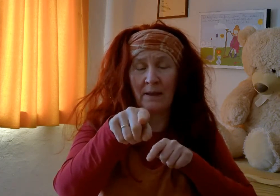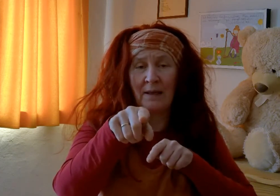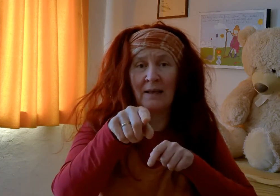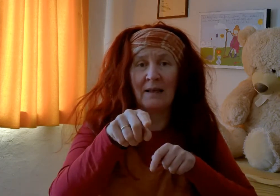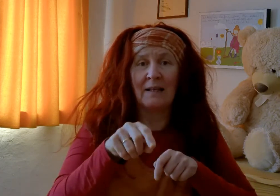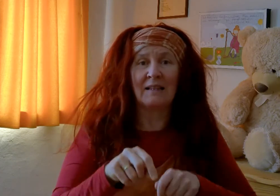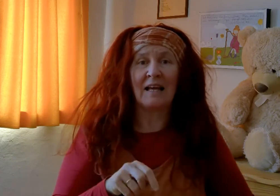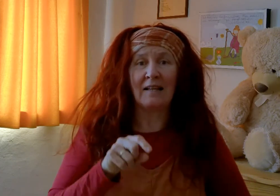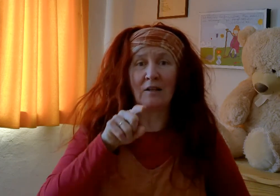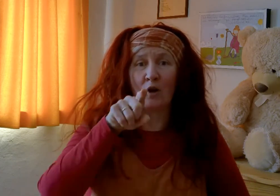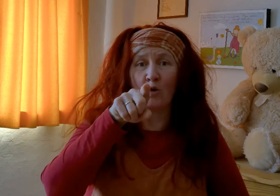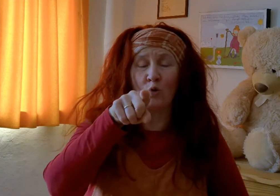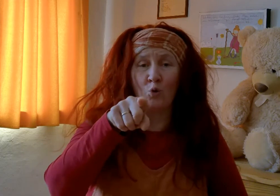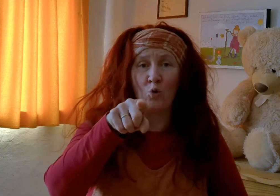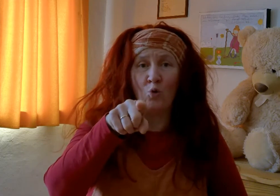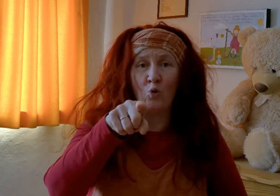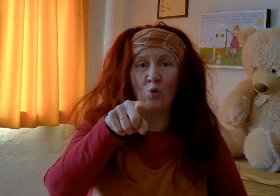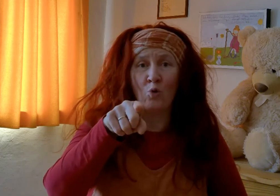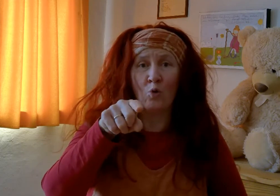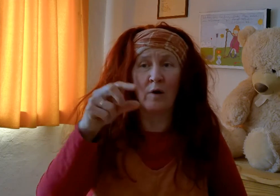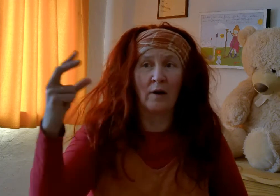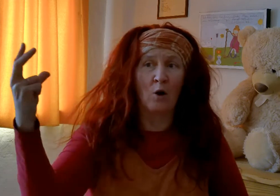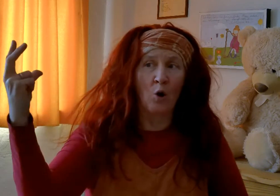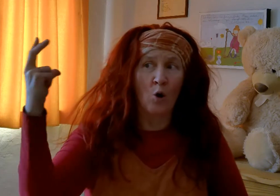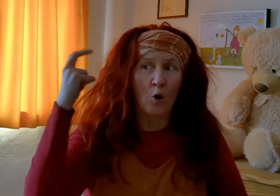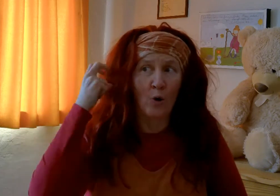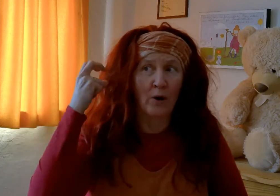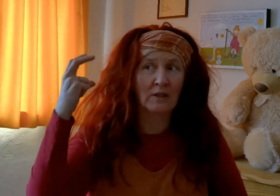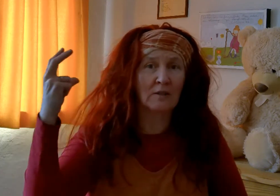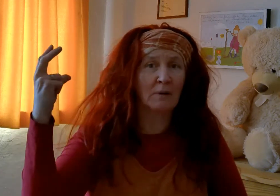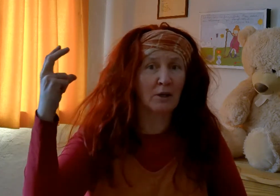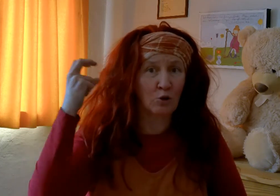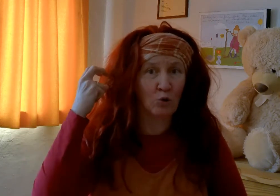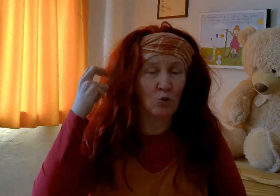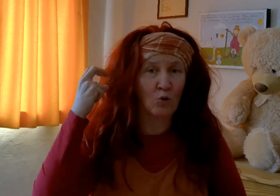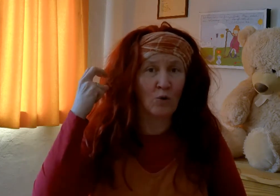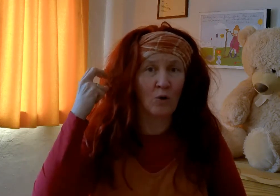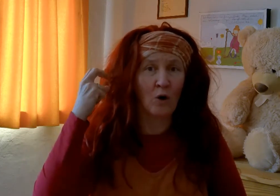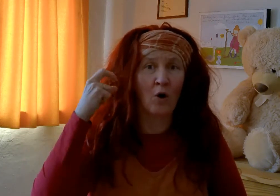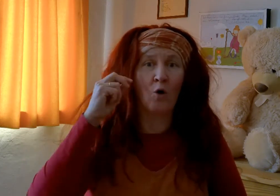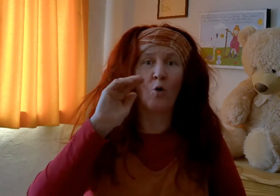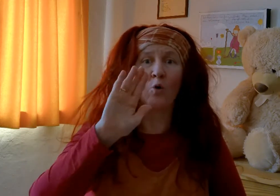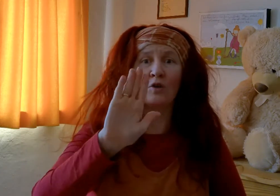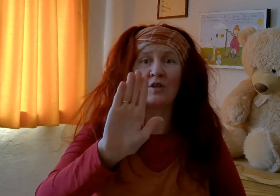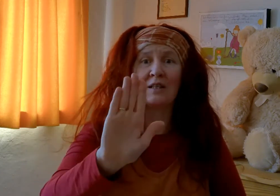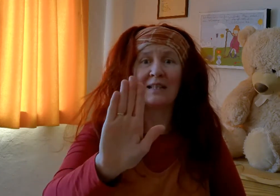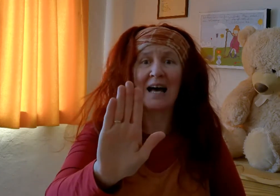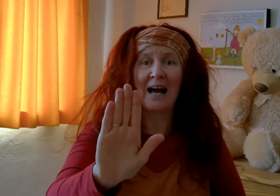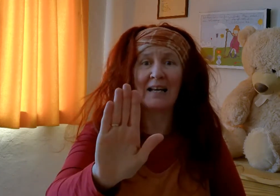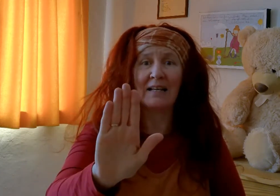Denn du hörst mir zu und deine